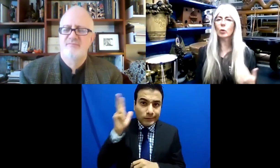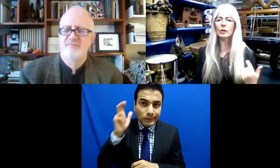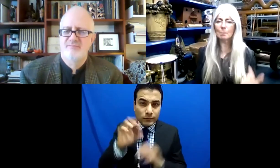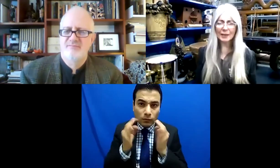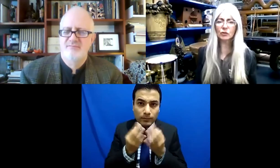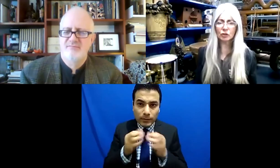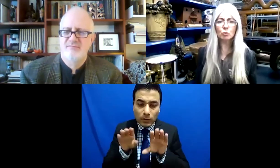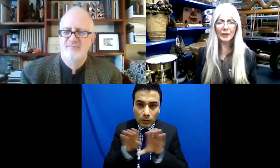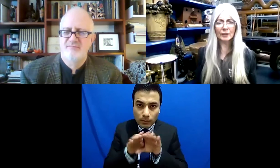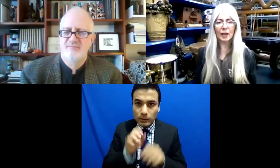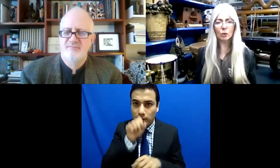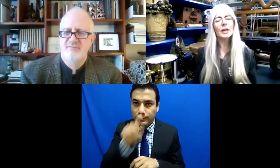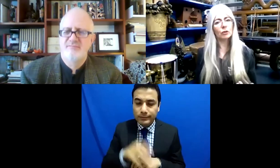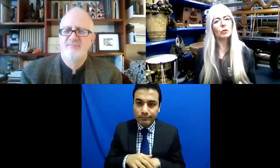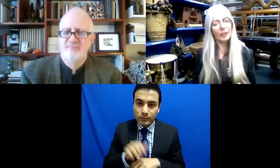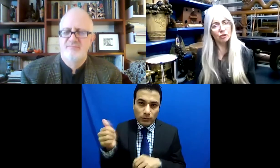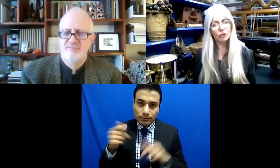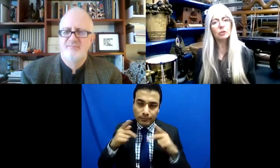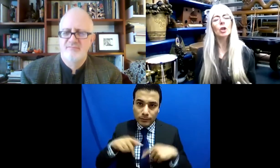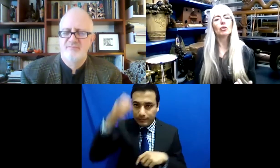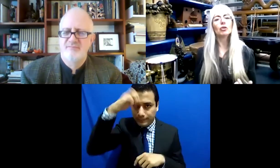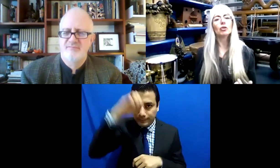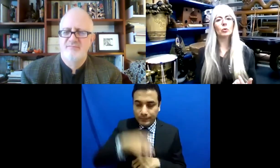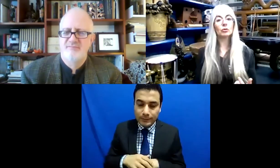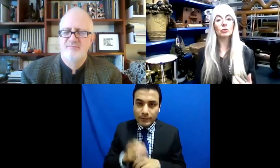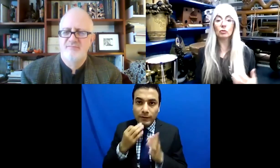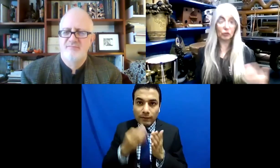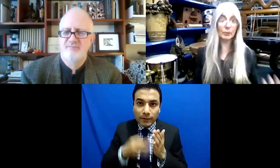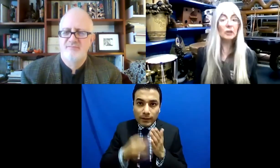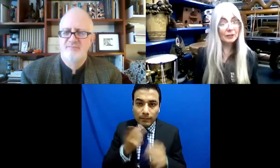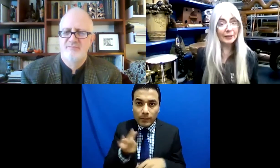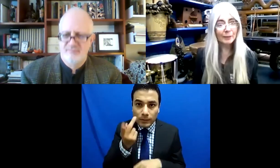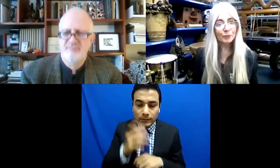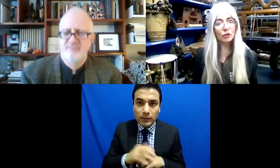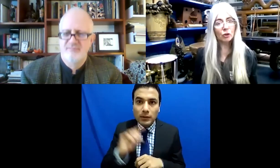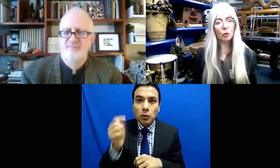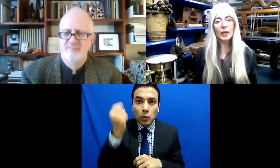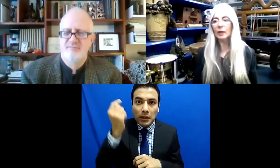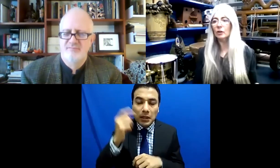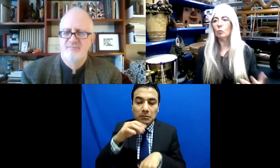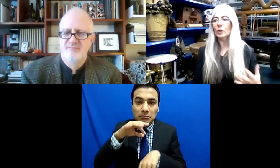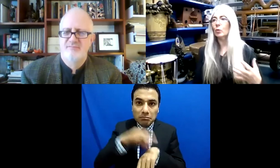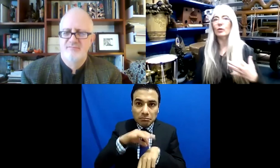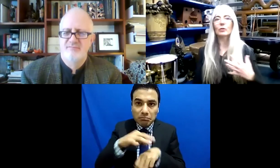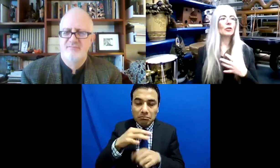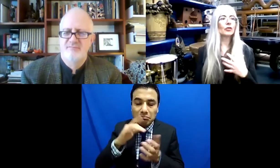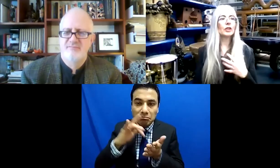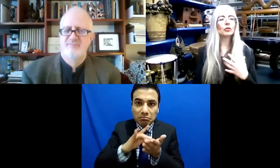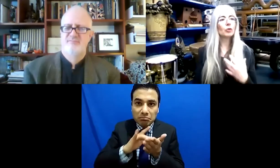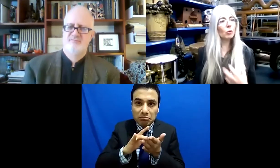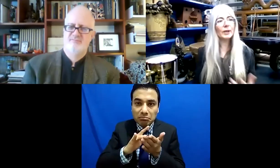experiencia de otros. Pero hay que preguntarnos dónde está la tecnología y la medicina con relación a la discapacidad.